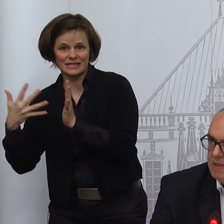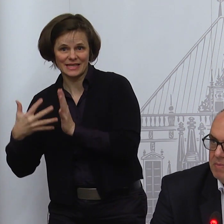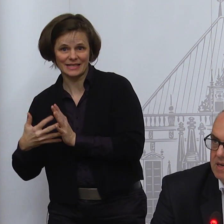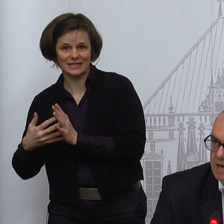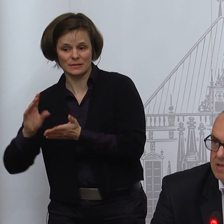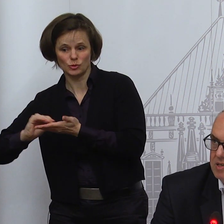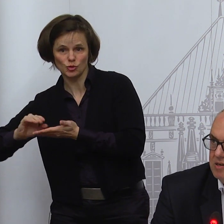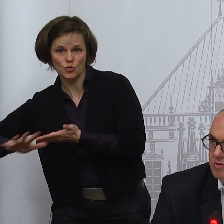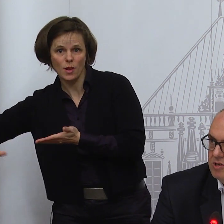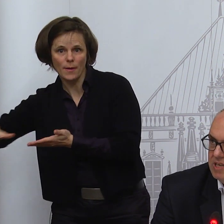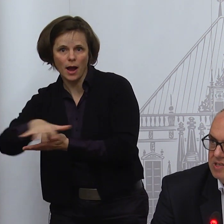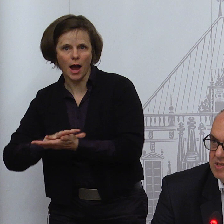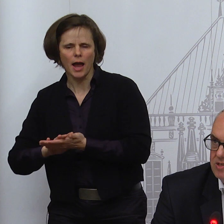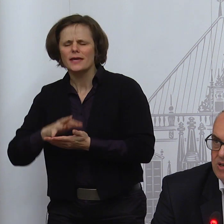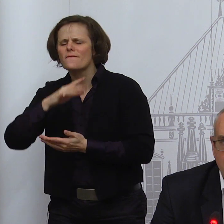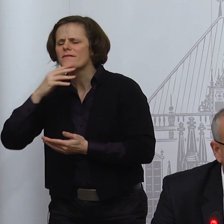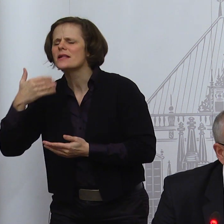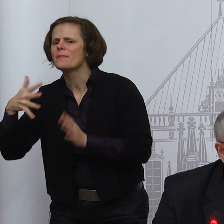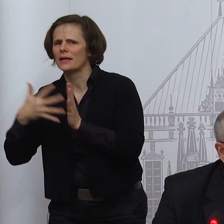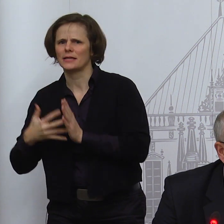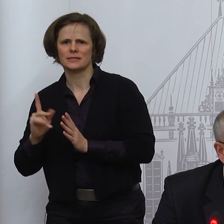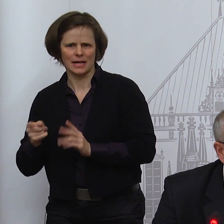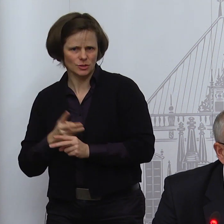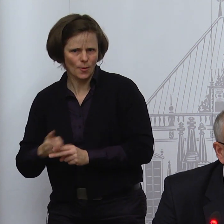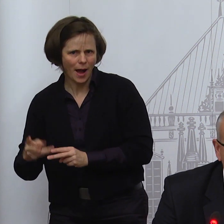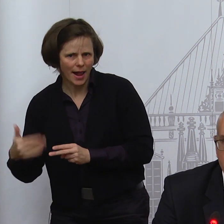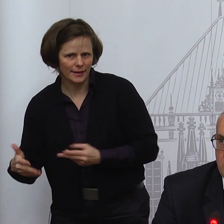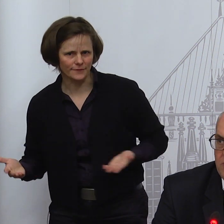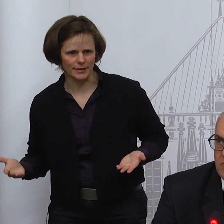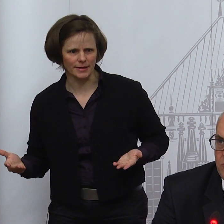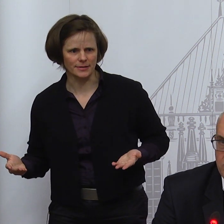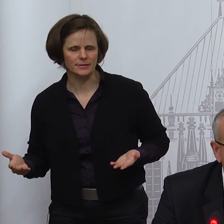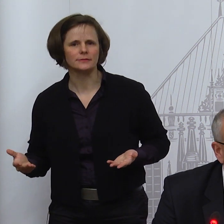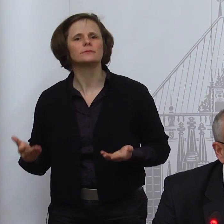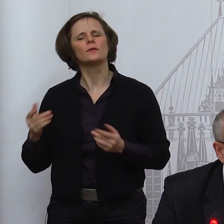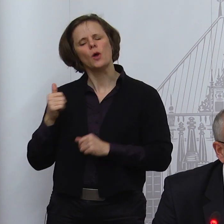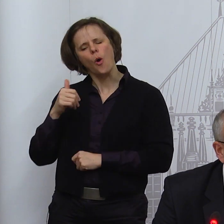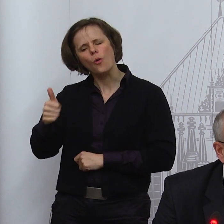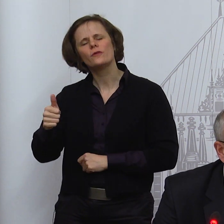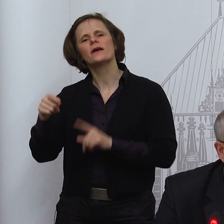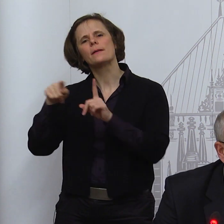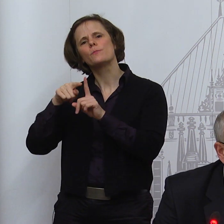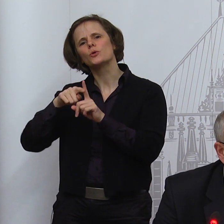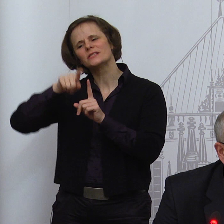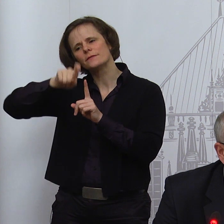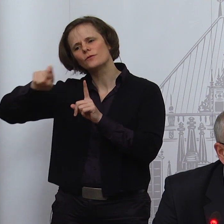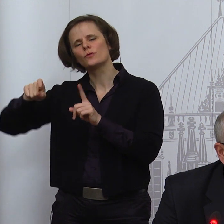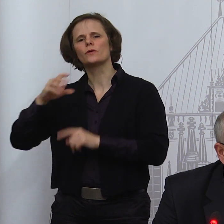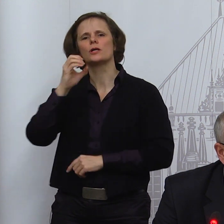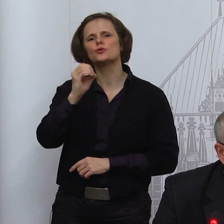bei den 18.000 Tests ungefähr eine Positivquote von 0,3 Prozent.